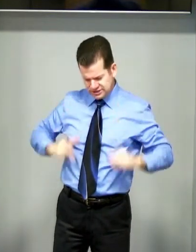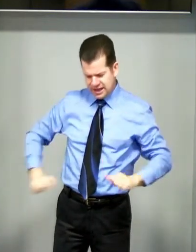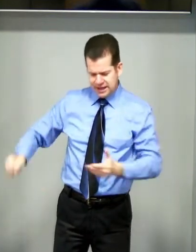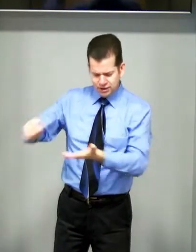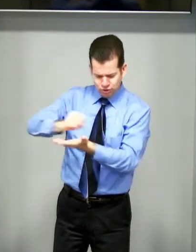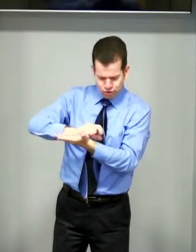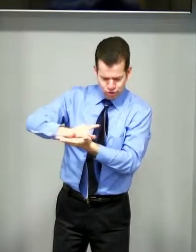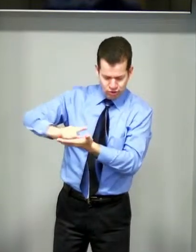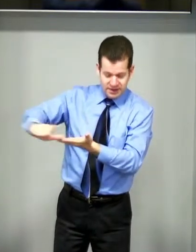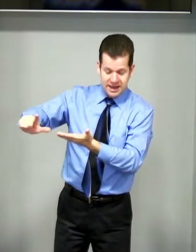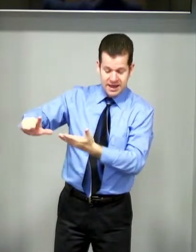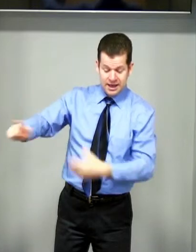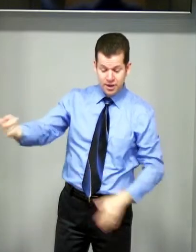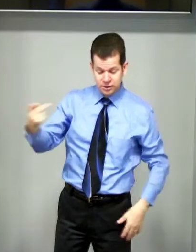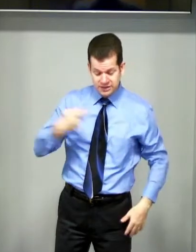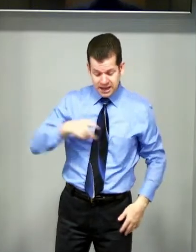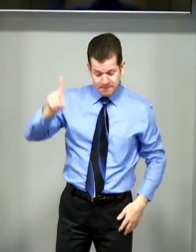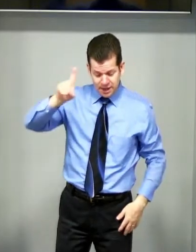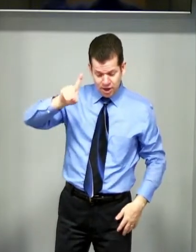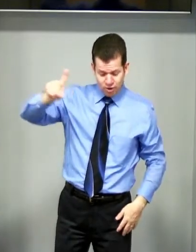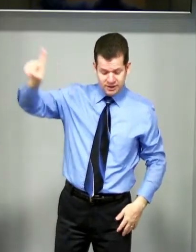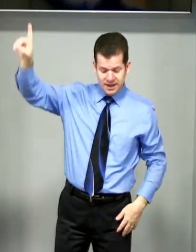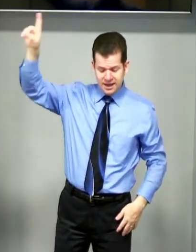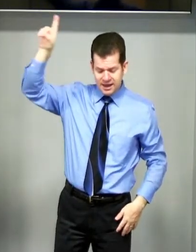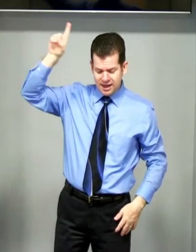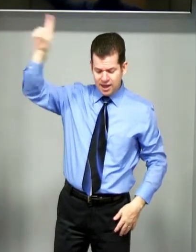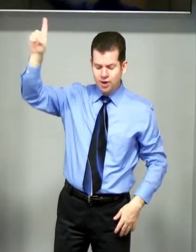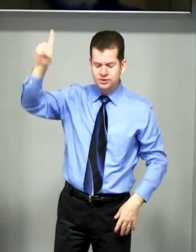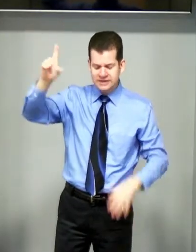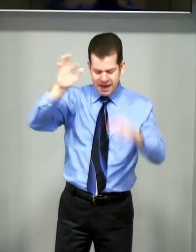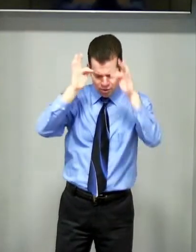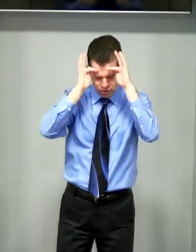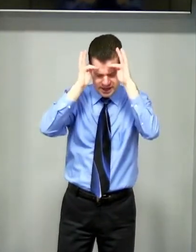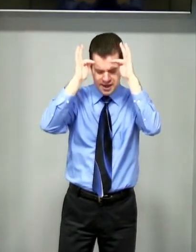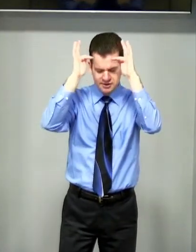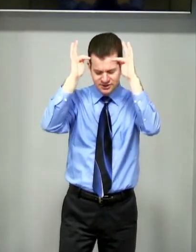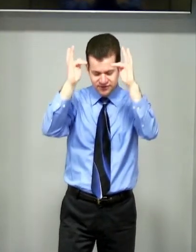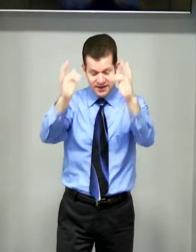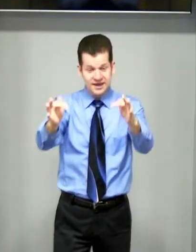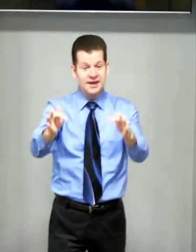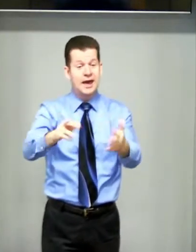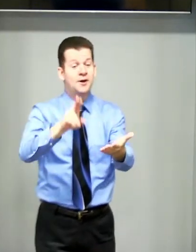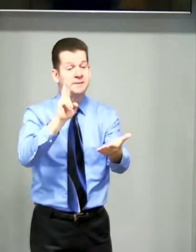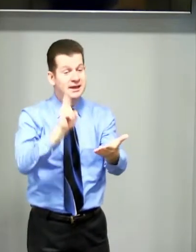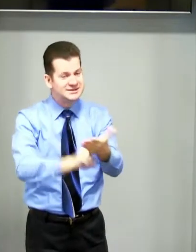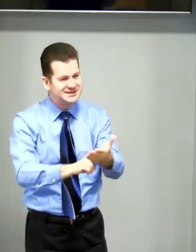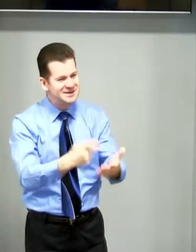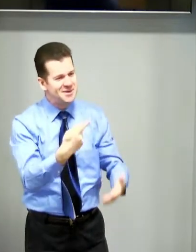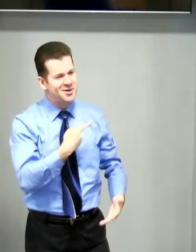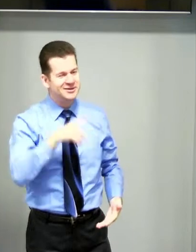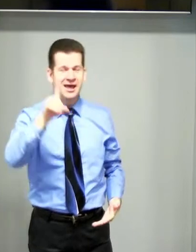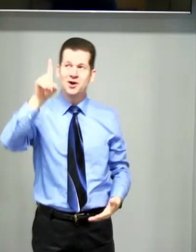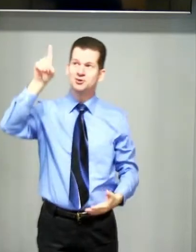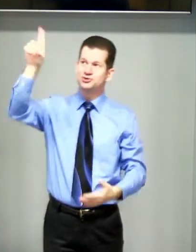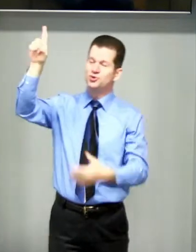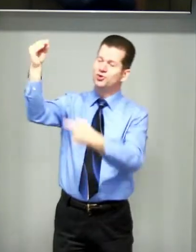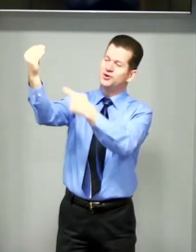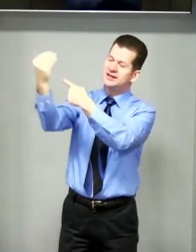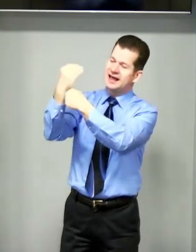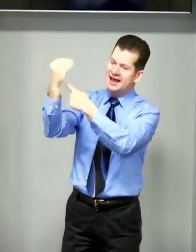santo Deus Meu Deus é o Deus fiel Se meu Deus cuida